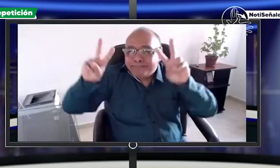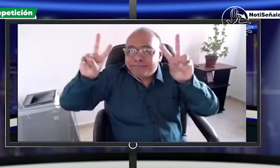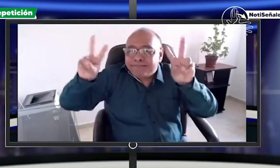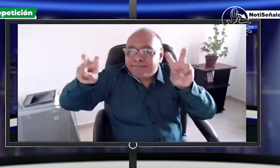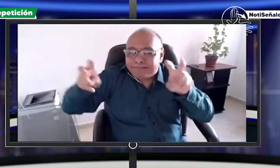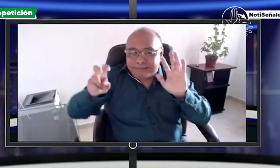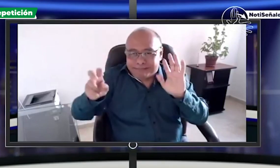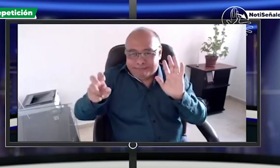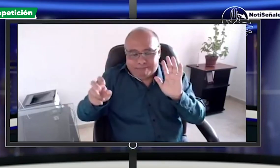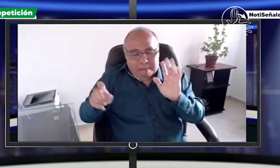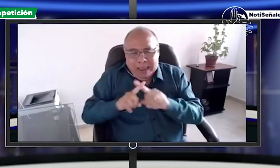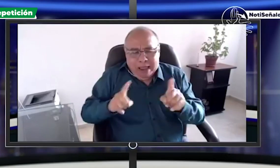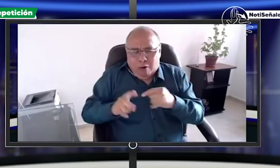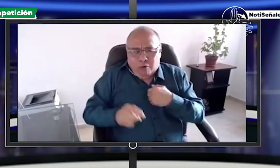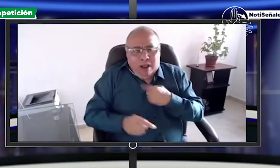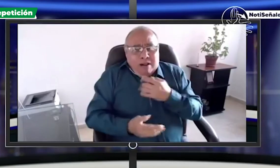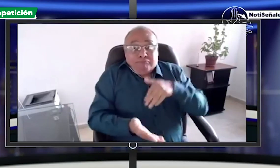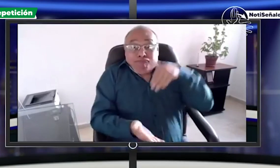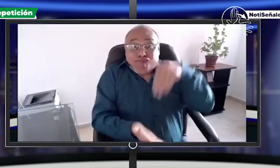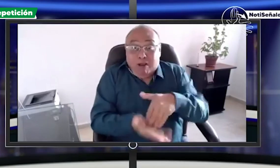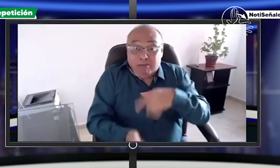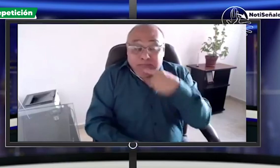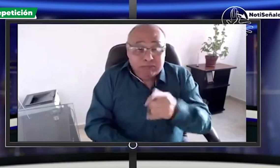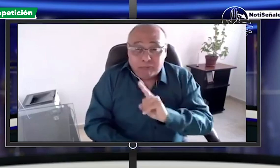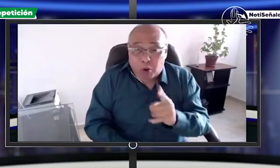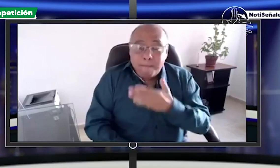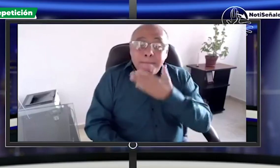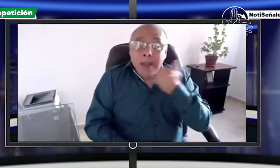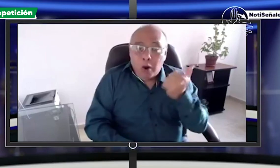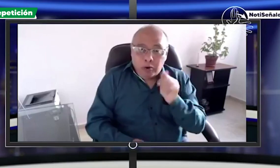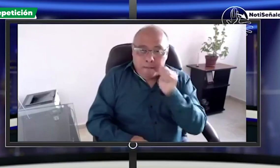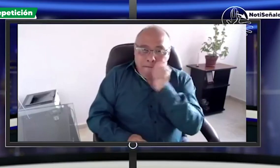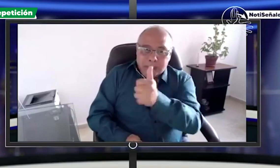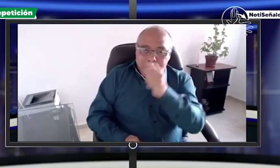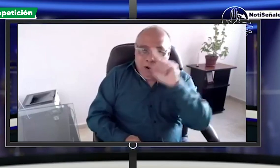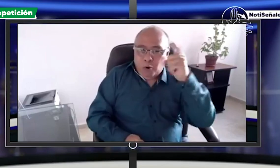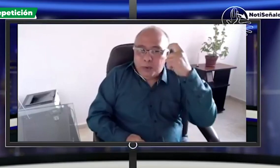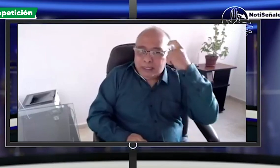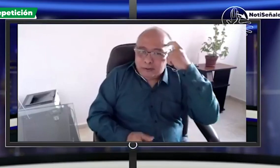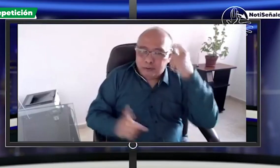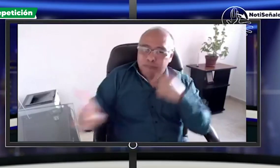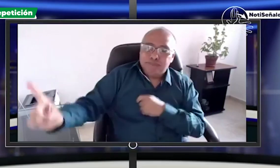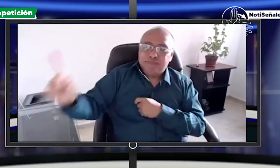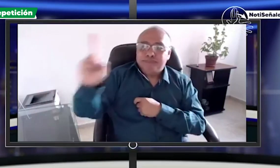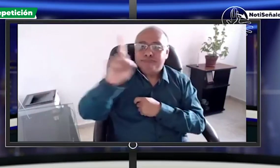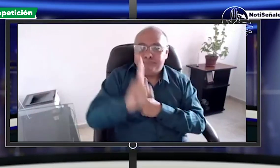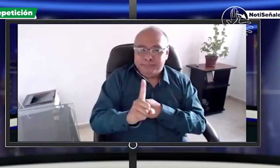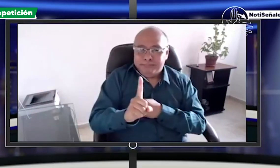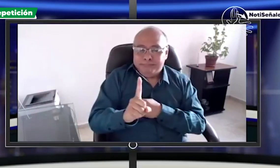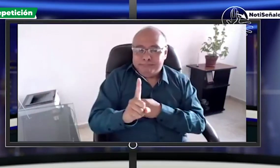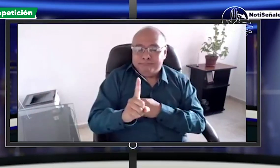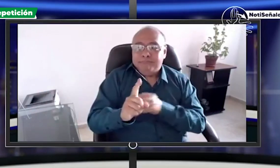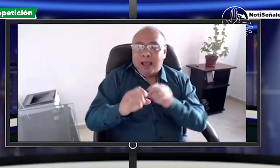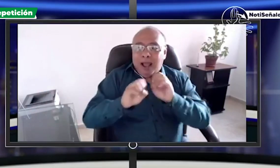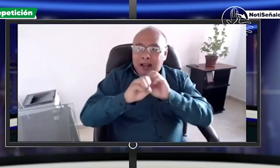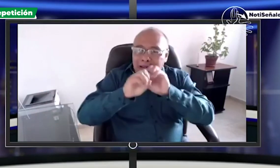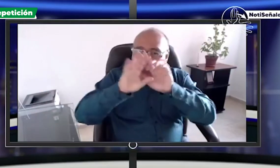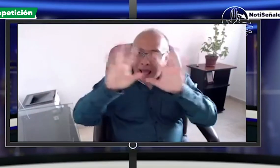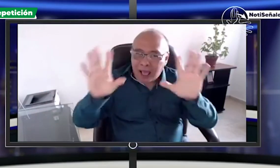responderlo es casi una enseñanza de la lengua de señas que se está haciendo pero no vamos a llegar en